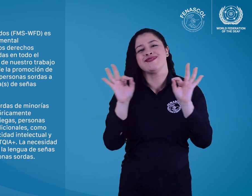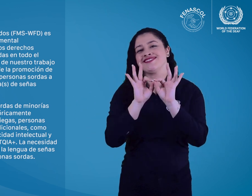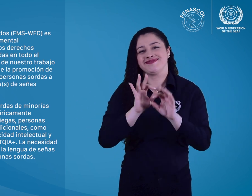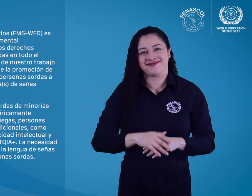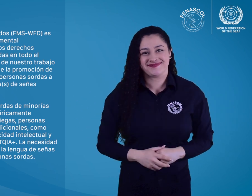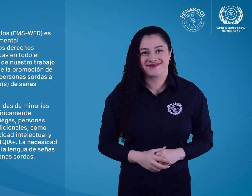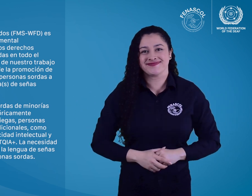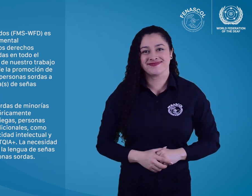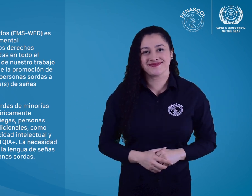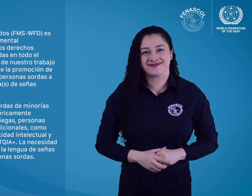sordas.